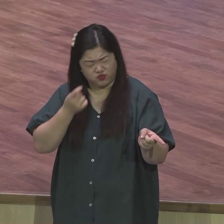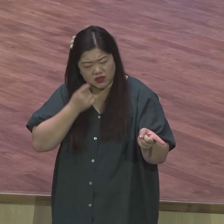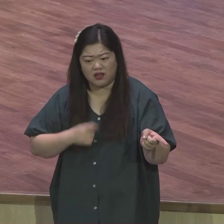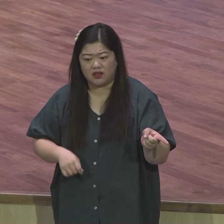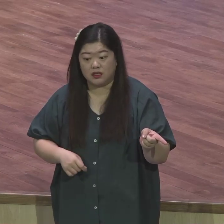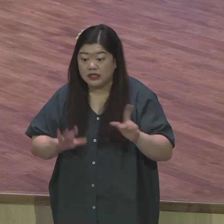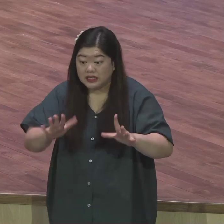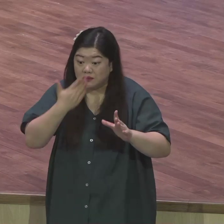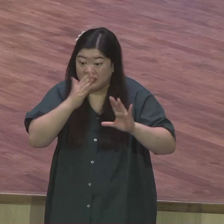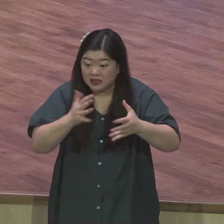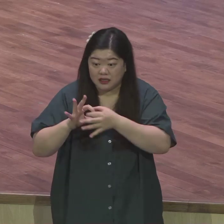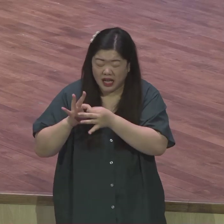거절했습니다